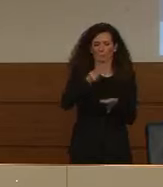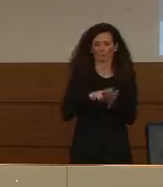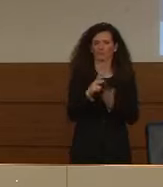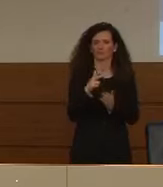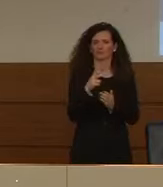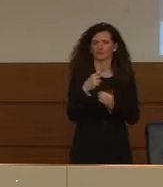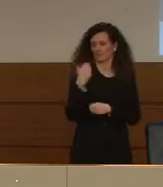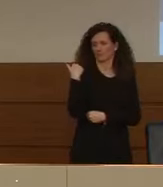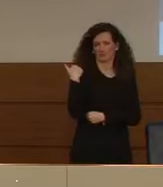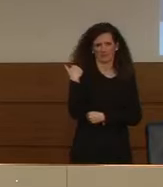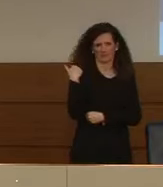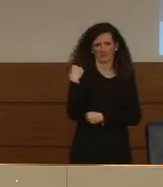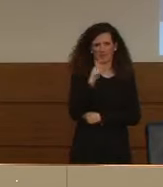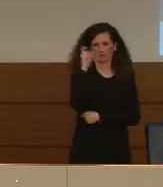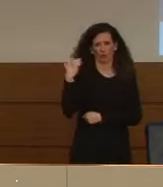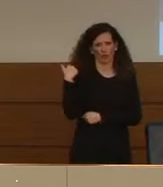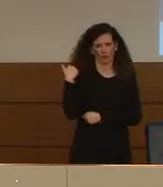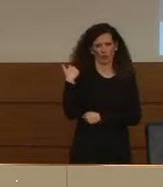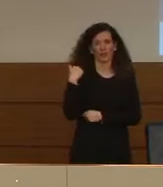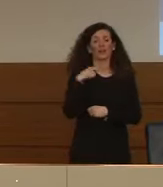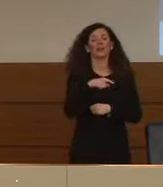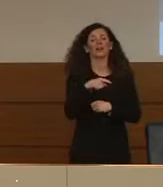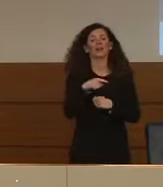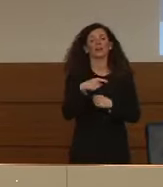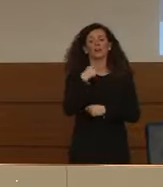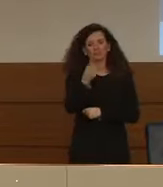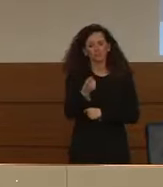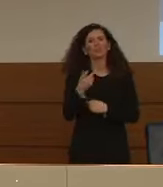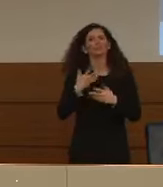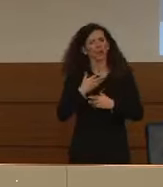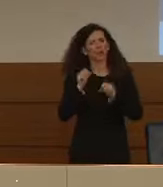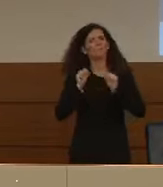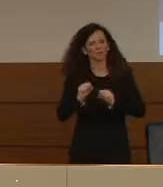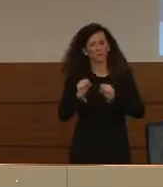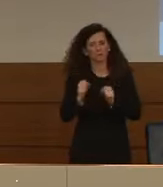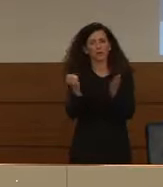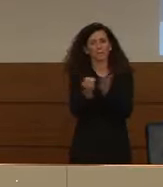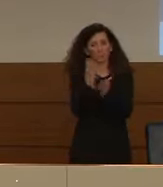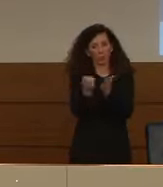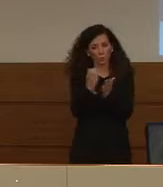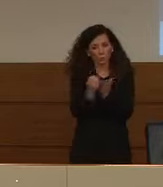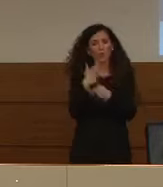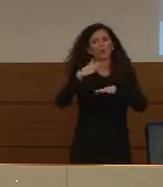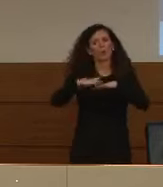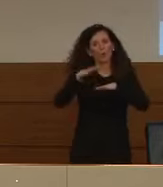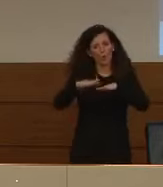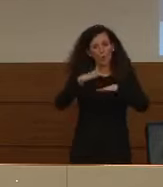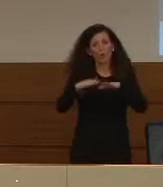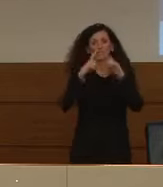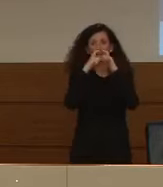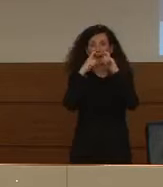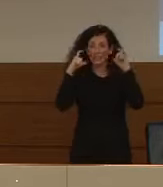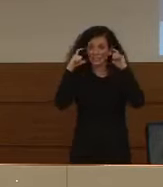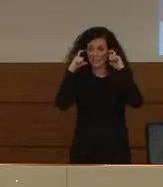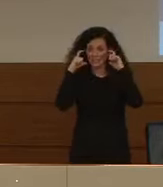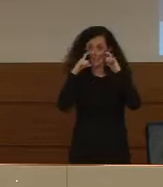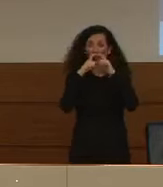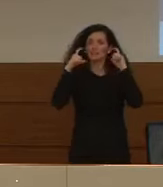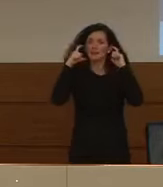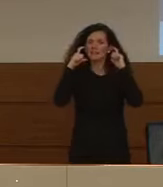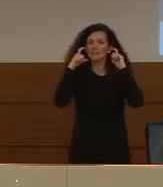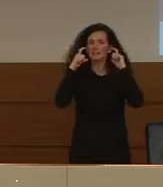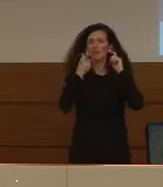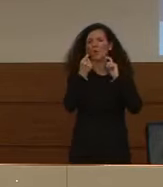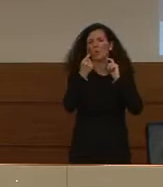l'altro giorno, la possibilità di produrre e utilizzare mascherine che limitano la